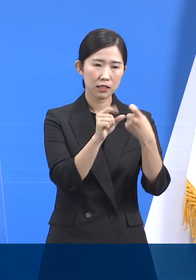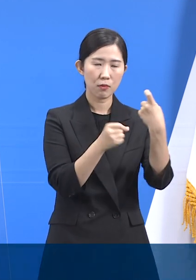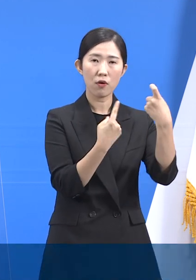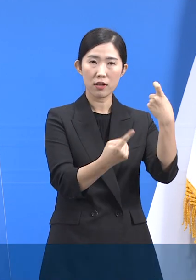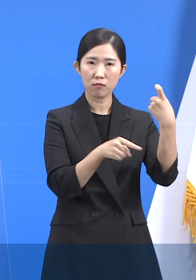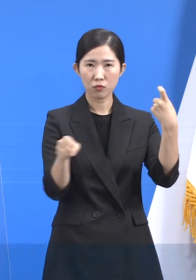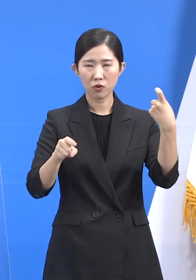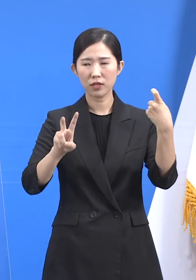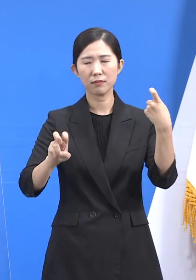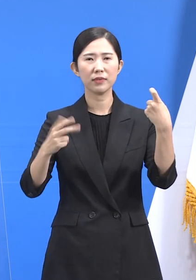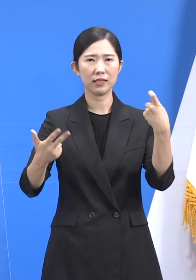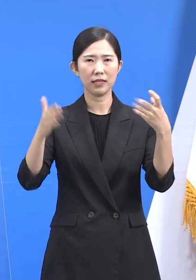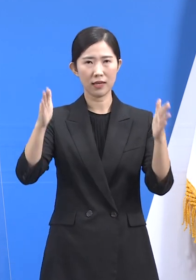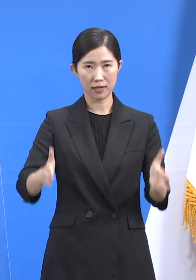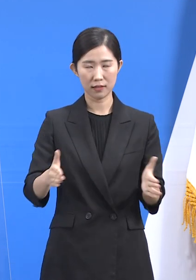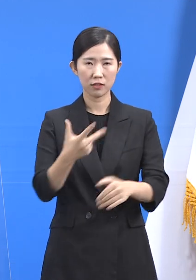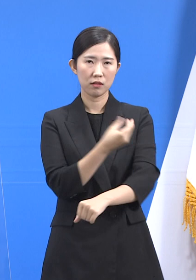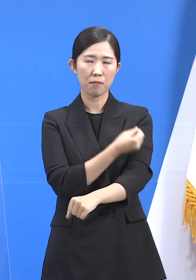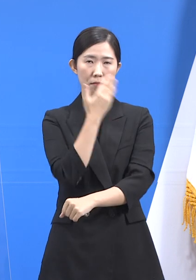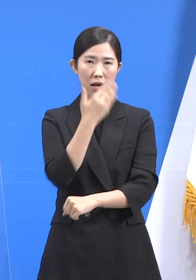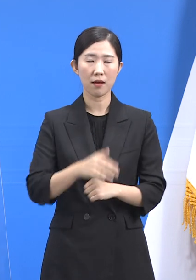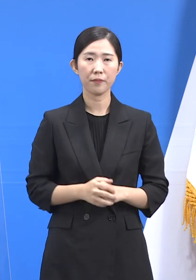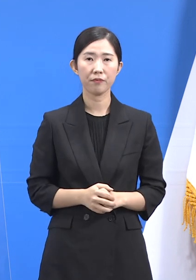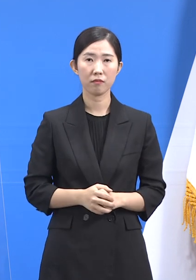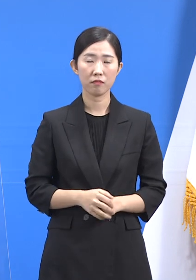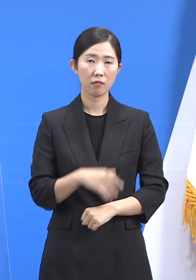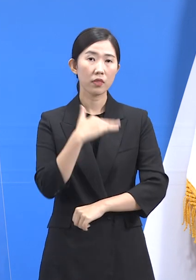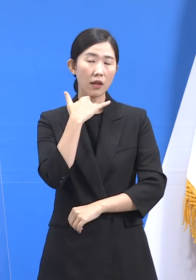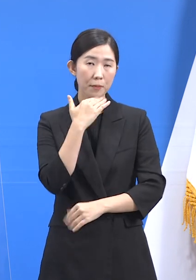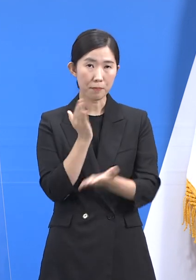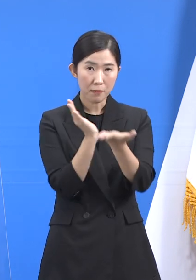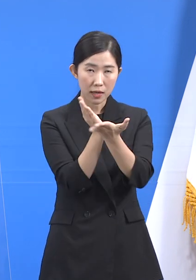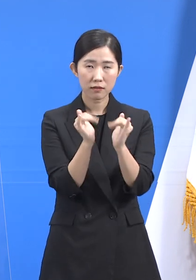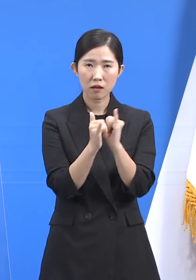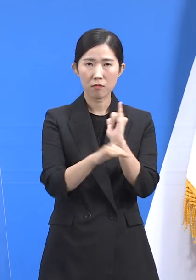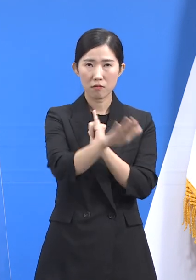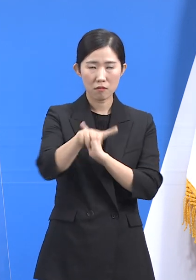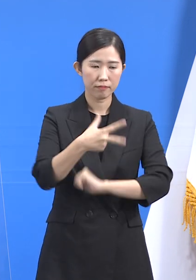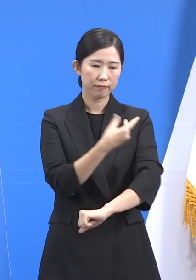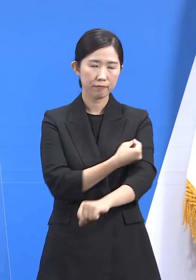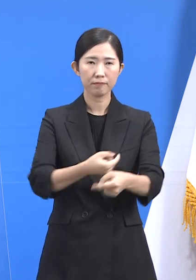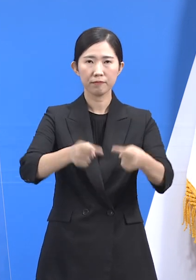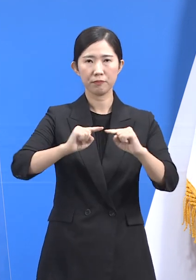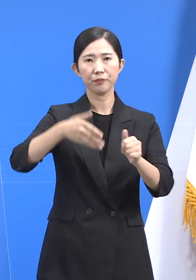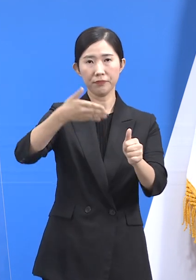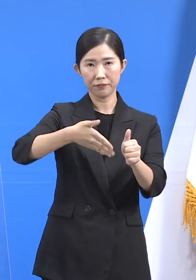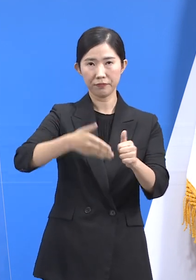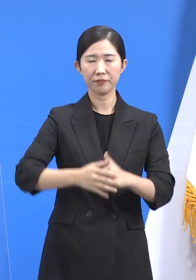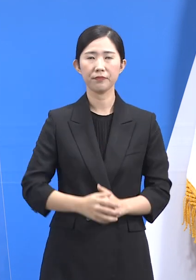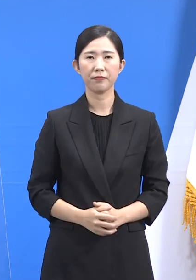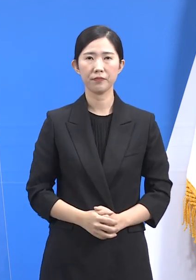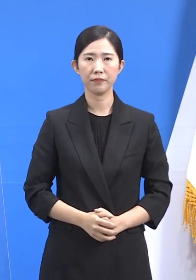27일까지입니다. 접종 대상에 해당하시는 분들의 적극적인 참여를 부탁드립니다.